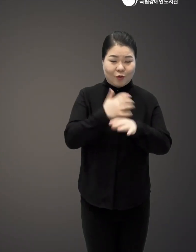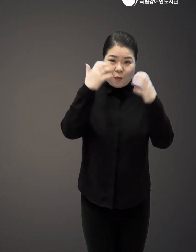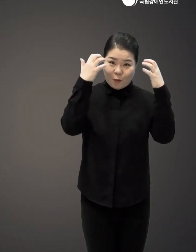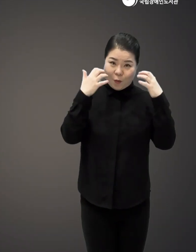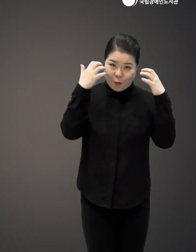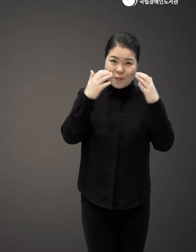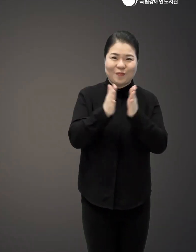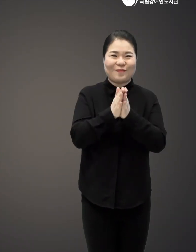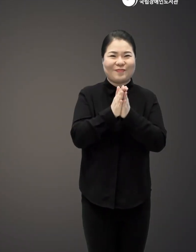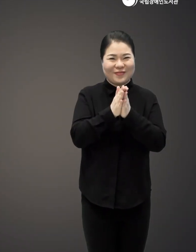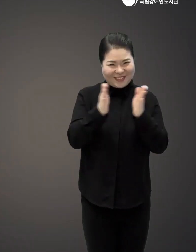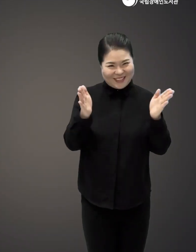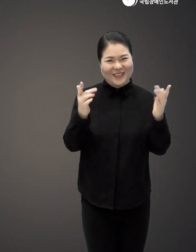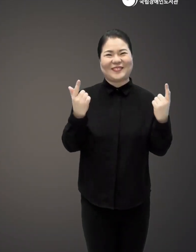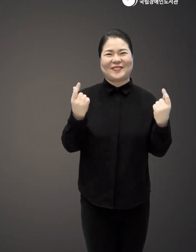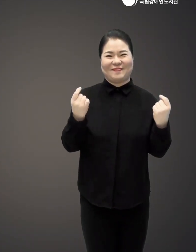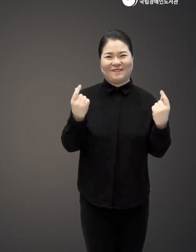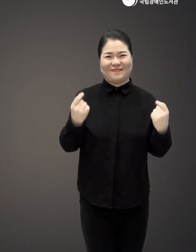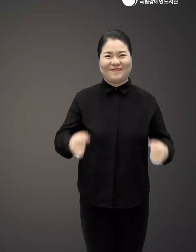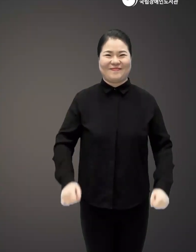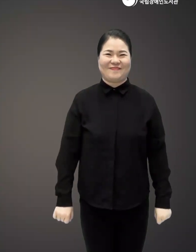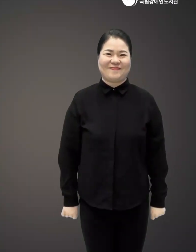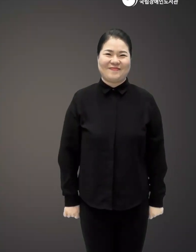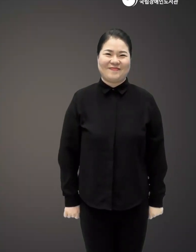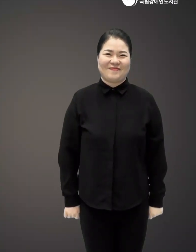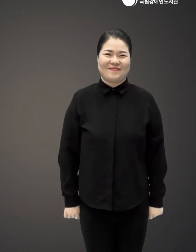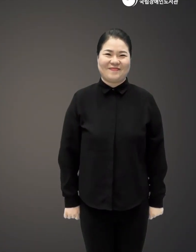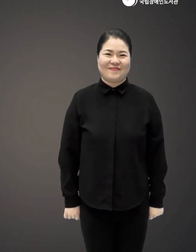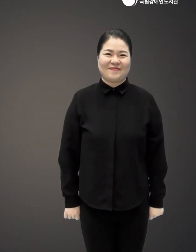지금부터가 여름이라는 듯이